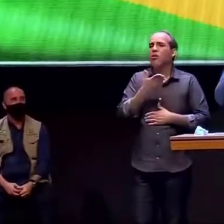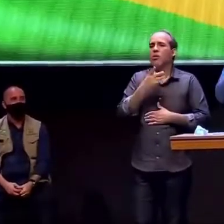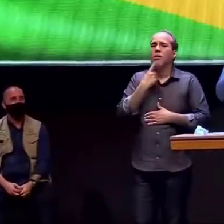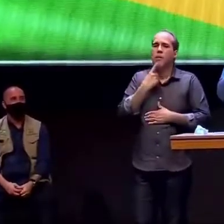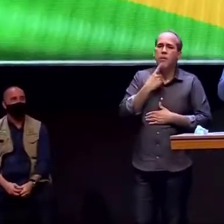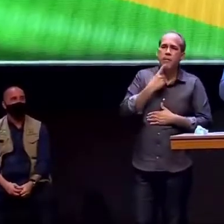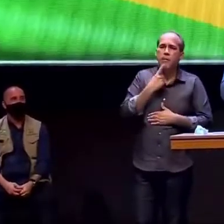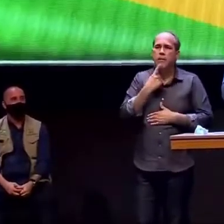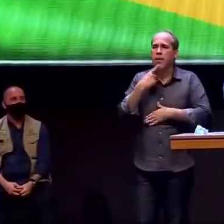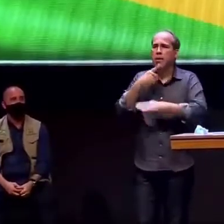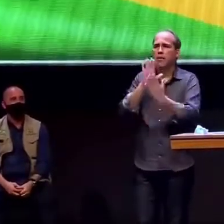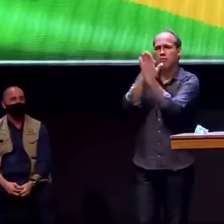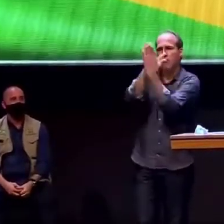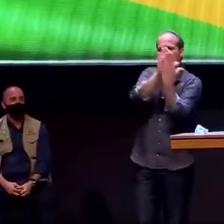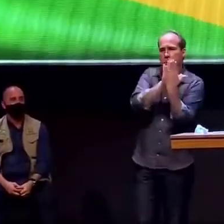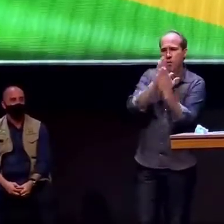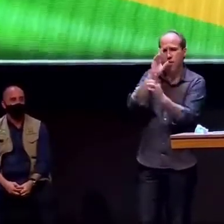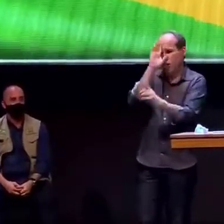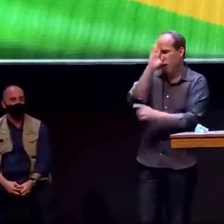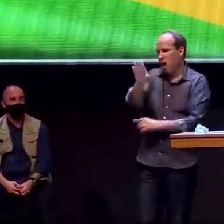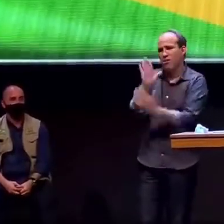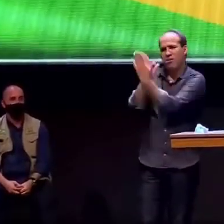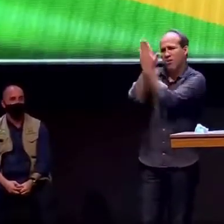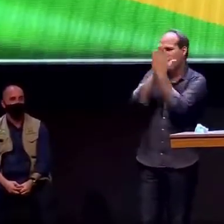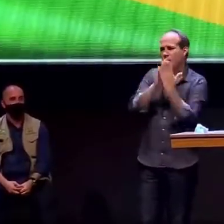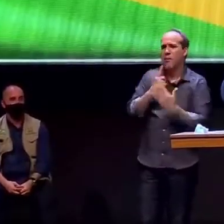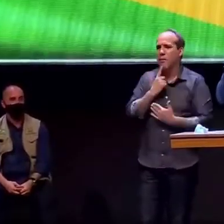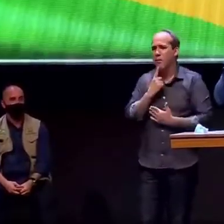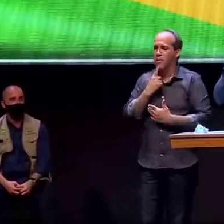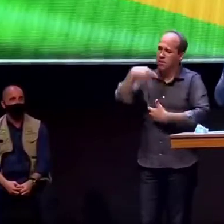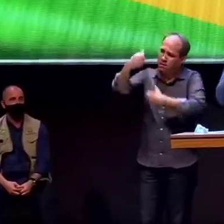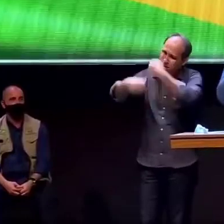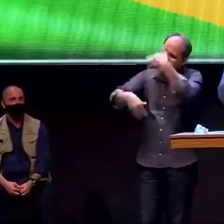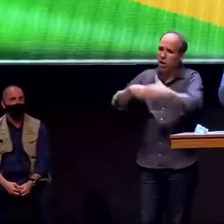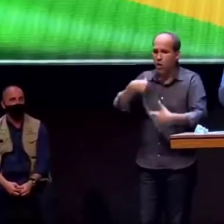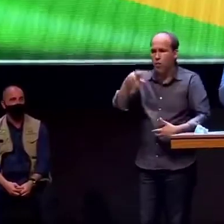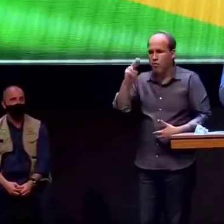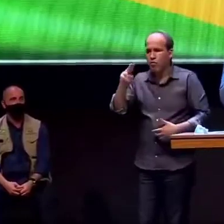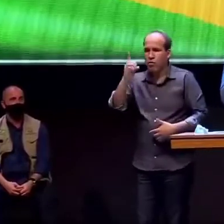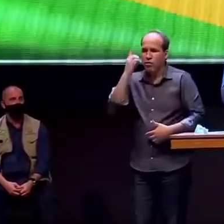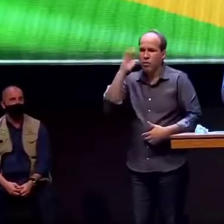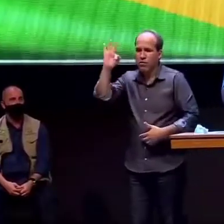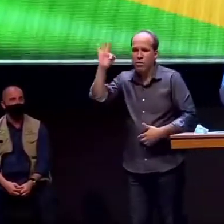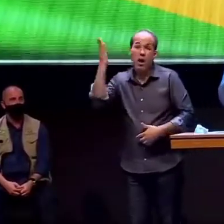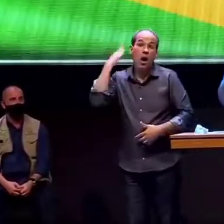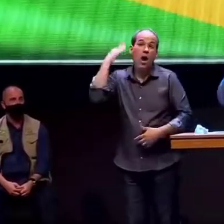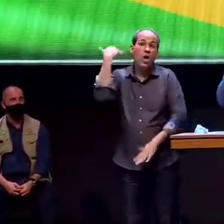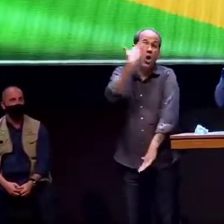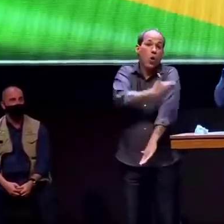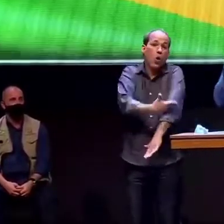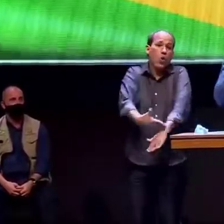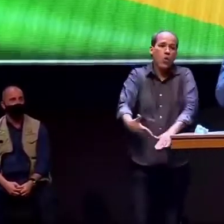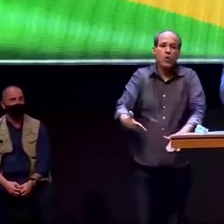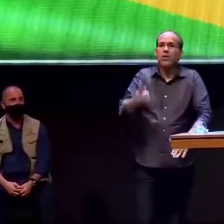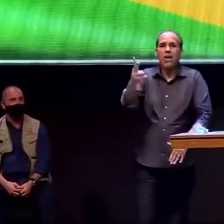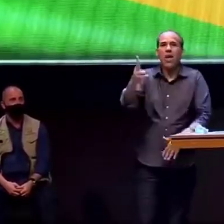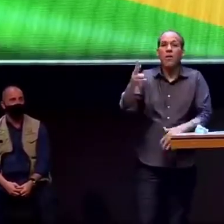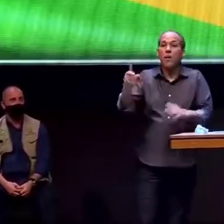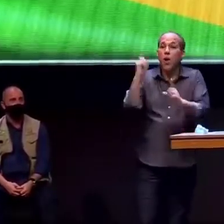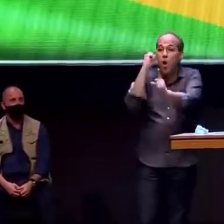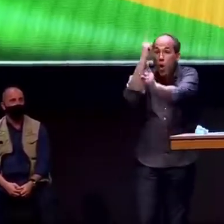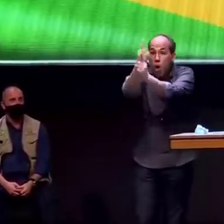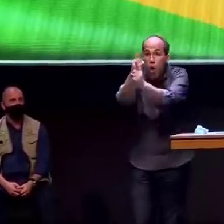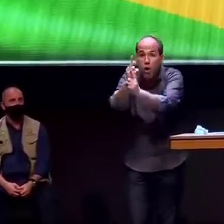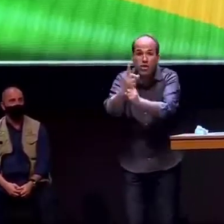gogô e na sola de sapato e era comum naquela época o pessoal pedia emprego para a vereadora